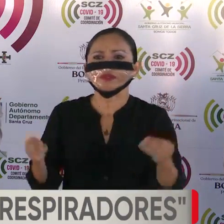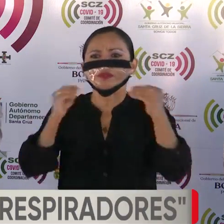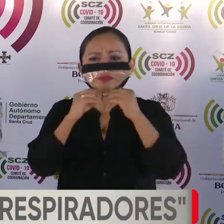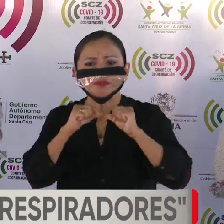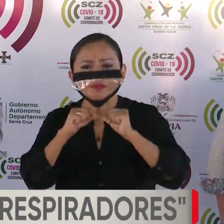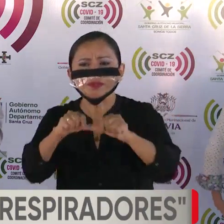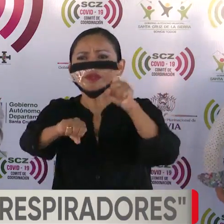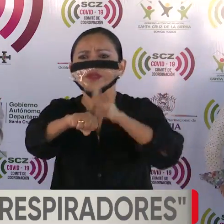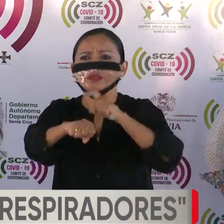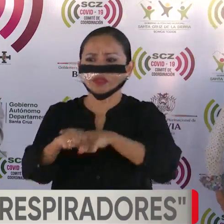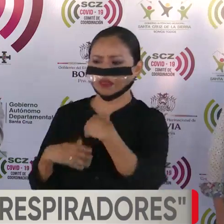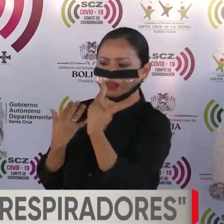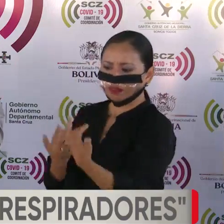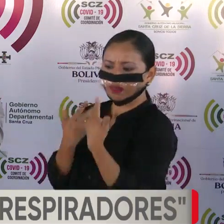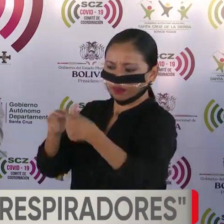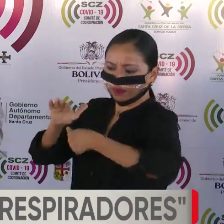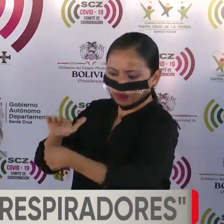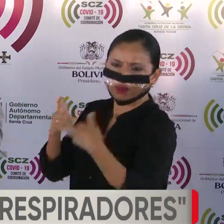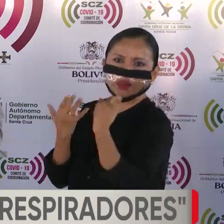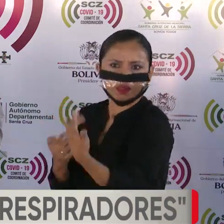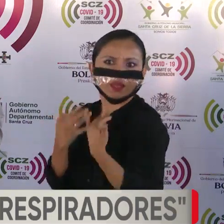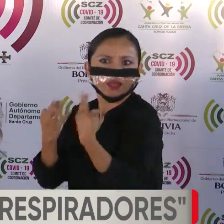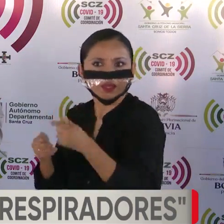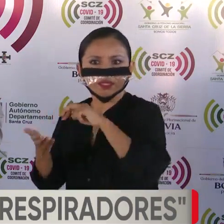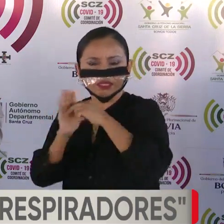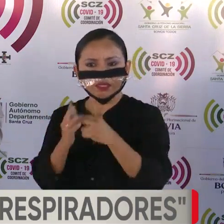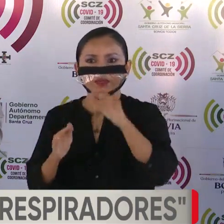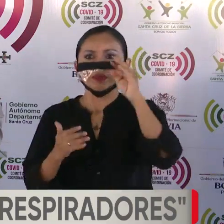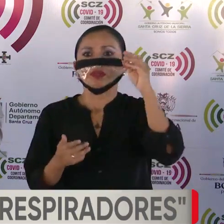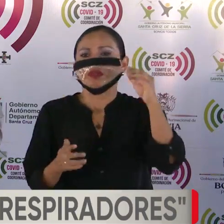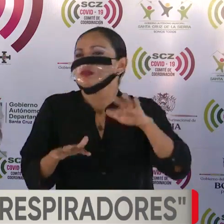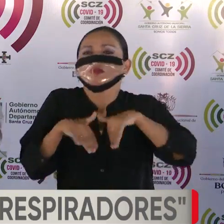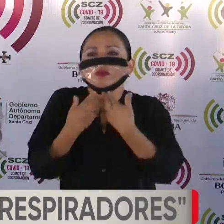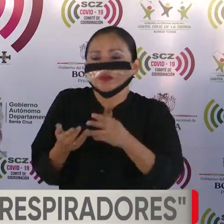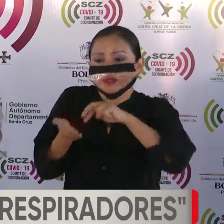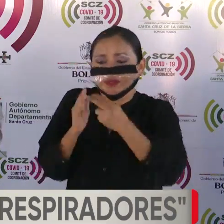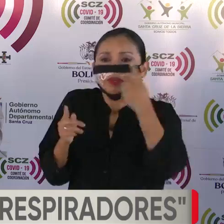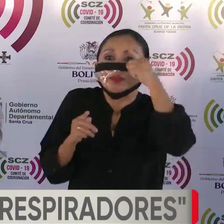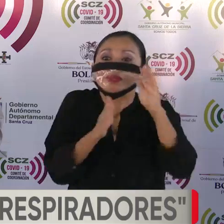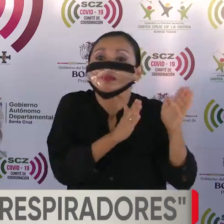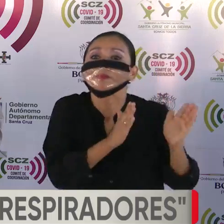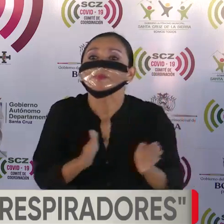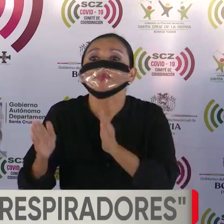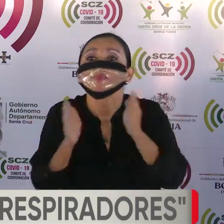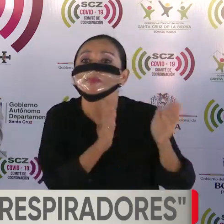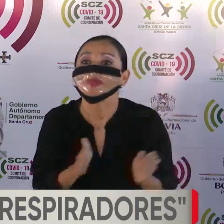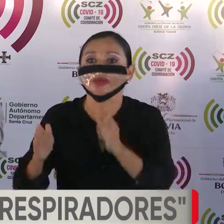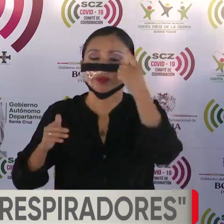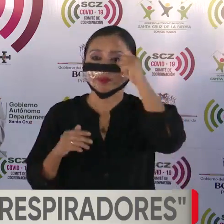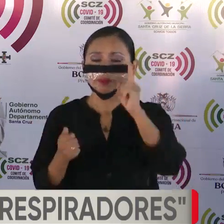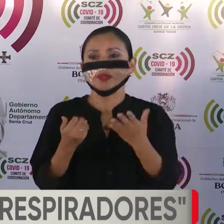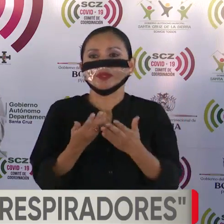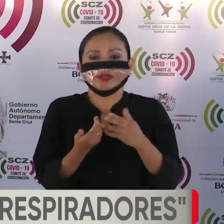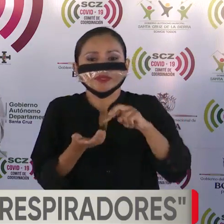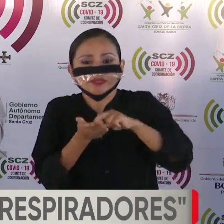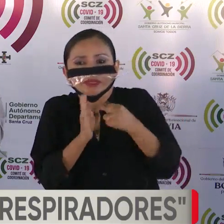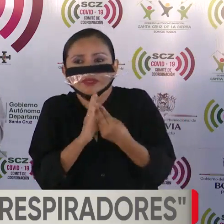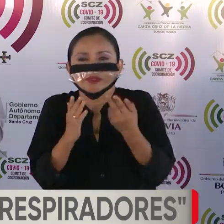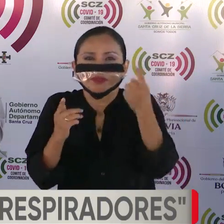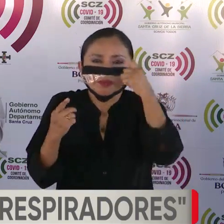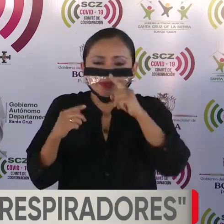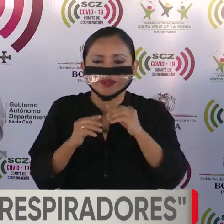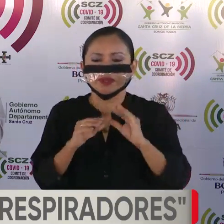encerrados en nuestras casas. El confinamiento solo sirve para prepararnos, para ralentizar la